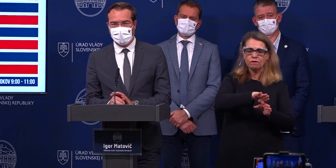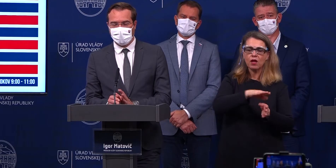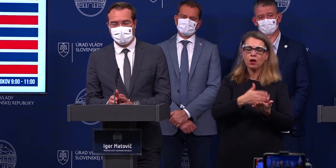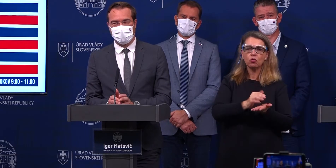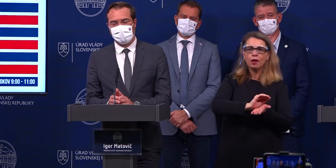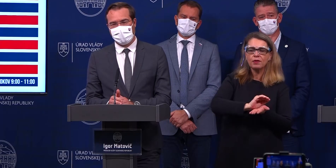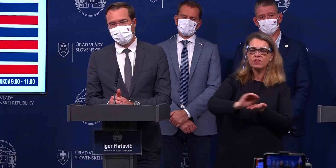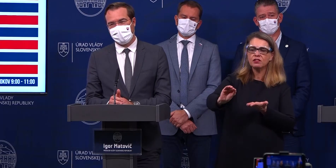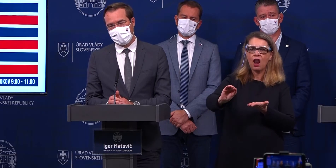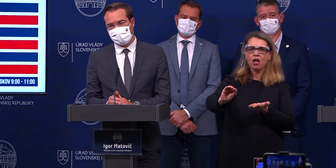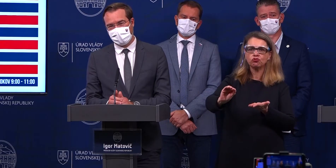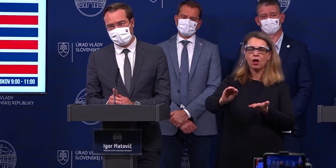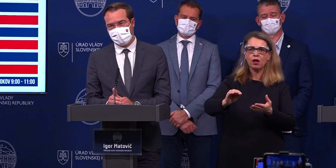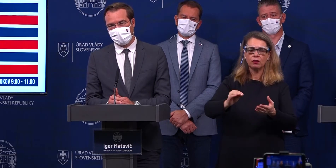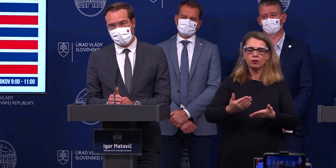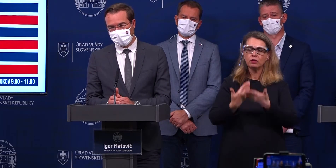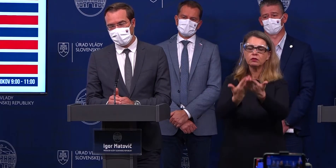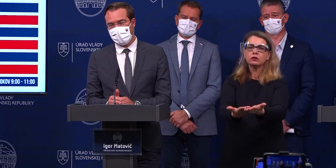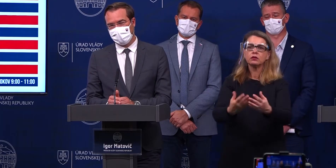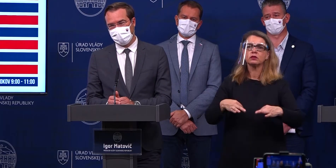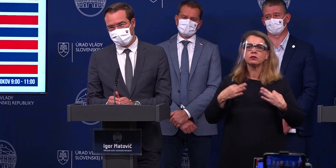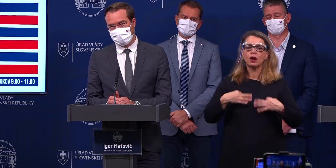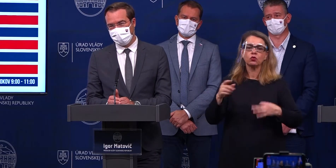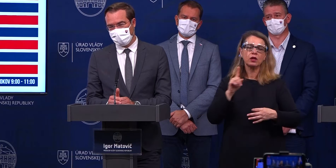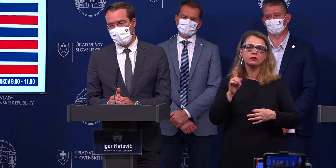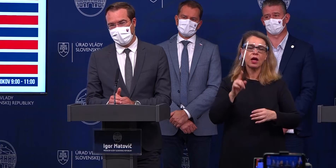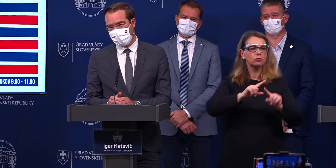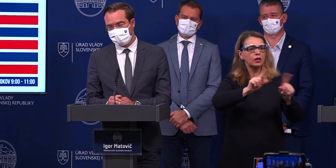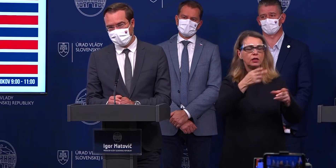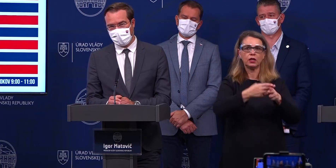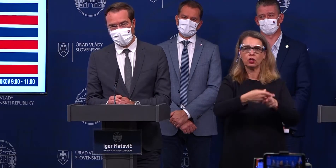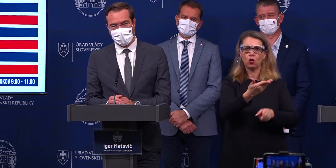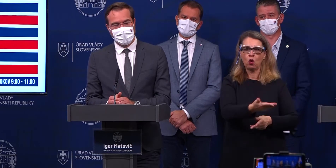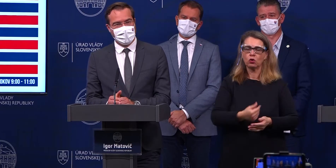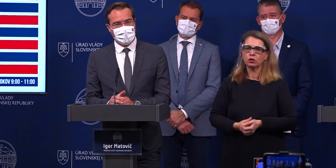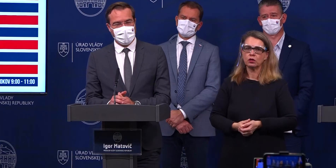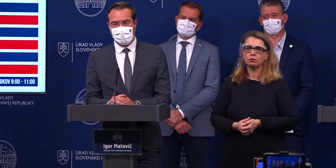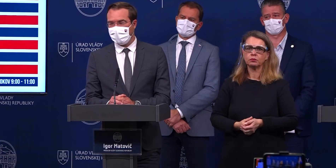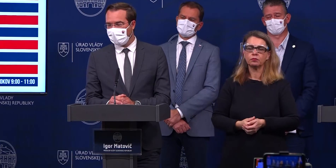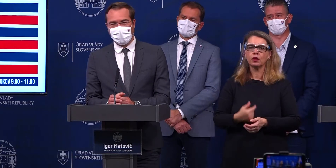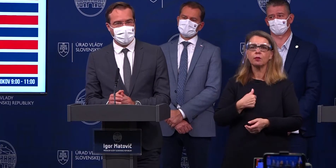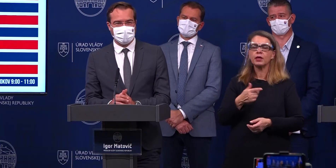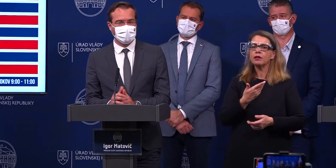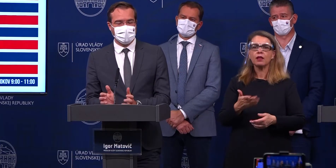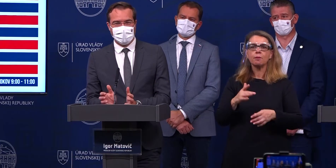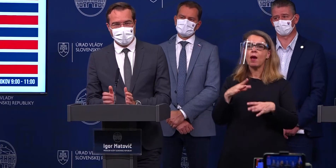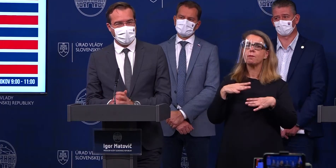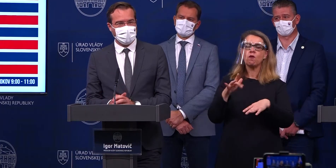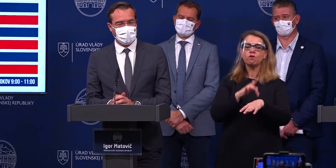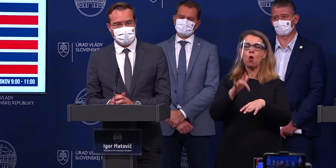poskytovanie zdravotnej starostlivosti, ktoré dovtedy na tom lôžku bola realizovaná. My nemáme voľné,